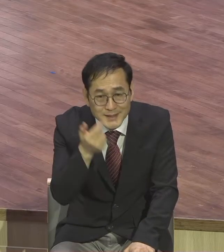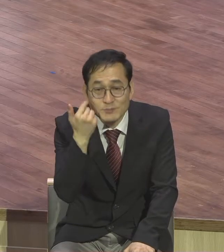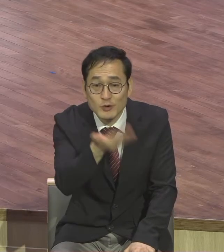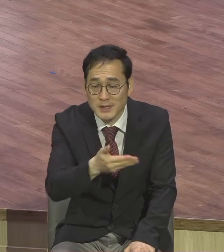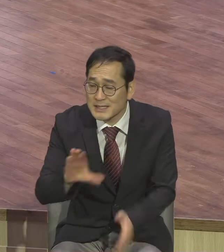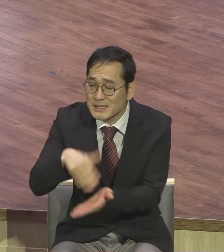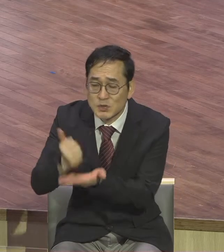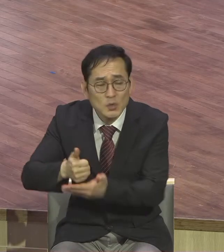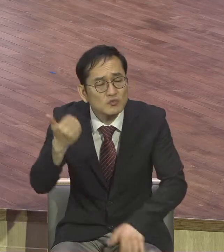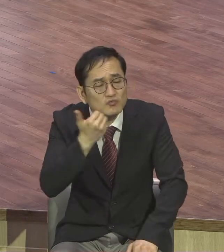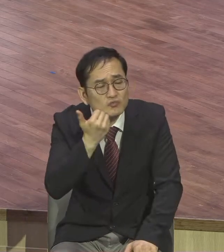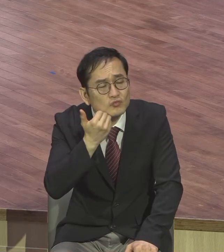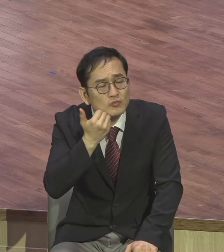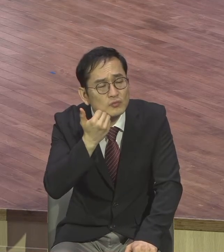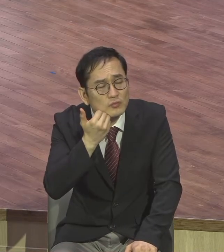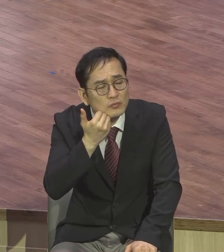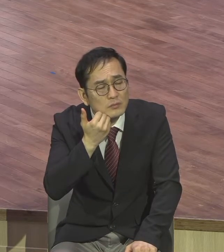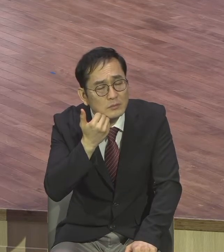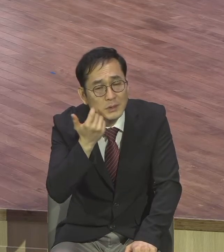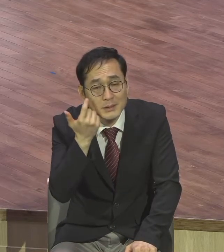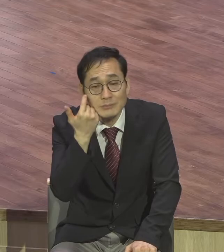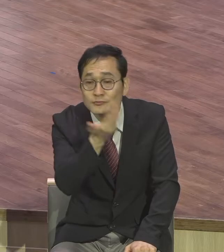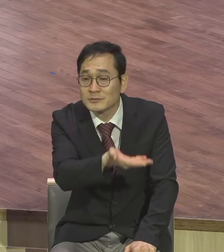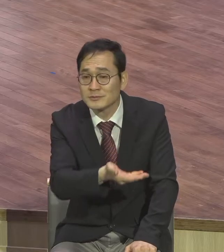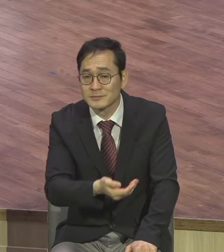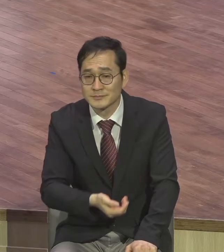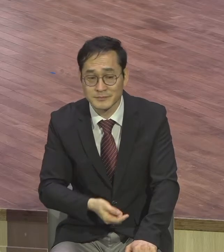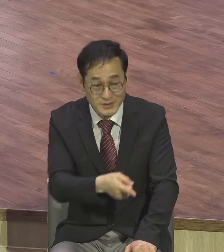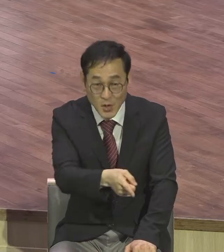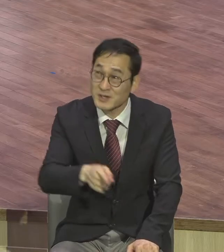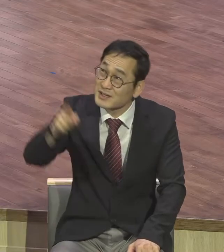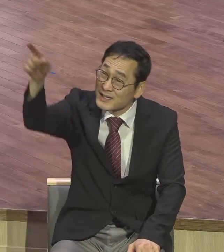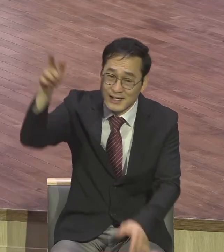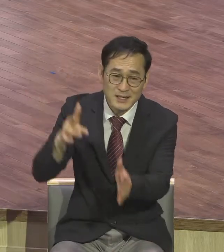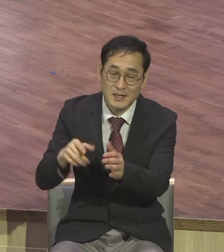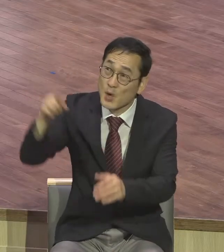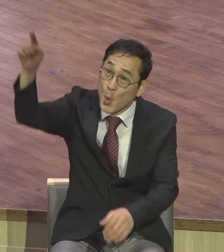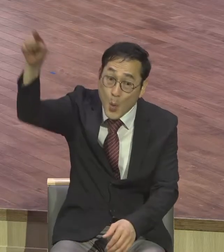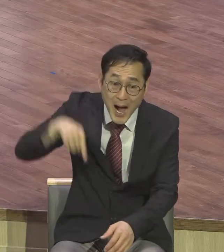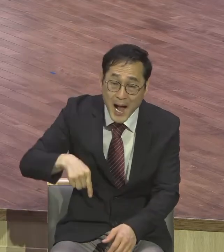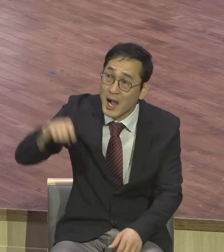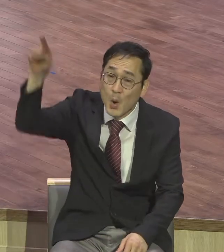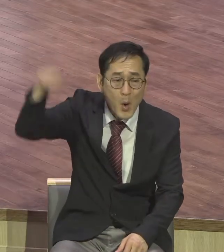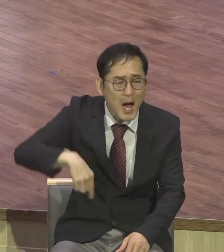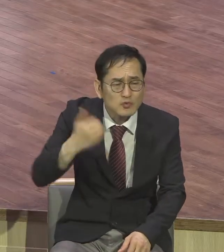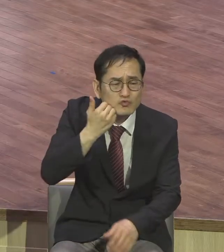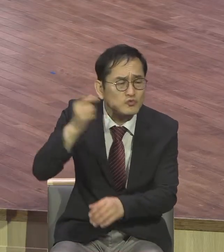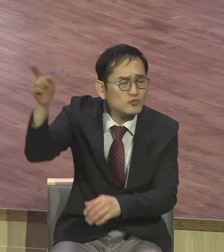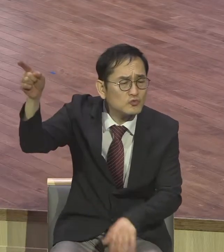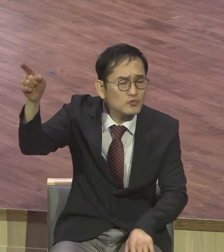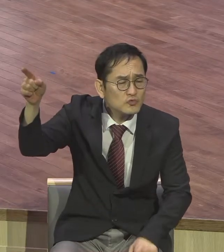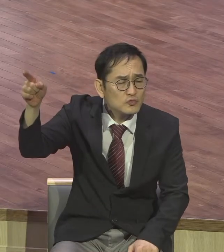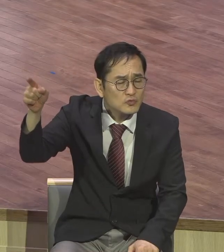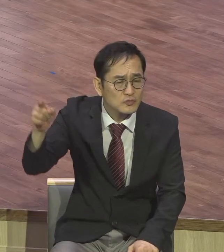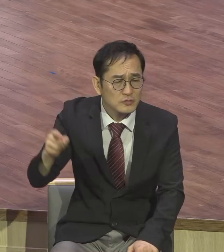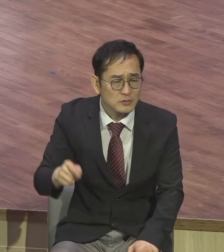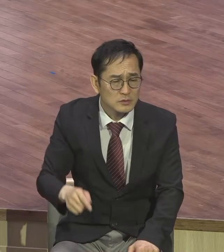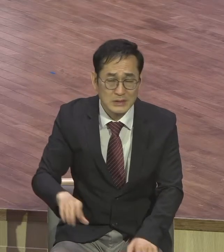그리스도가 누구냐 너희들이 기다린 메시야가 누구냐 너희는 그리스도에 대하여 어떻게 생각하느냐